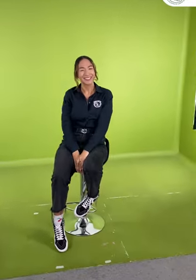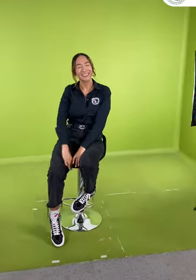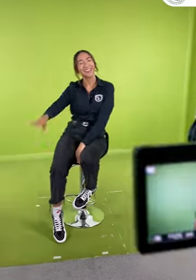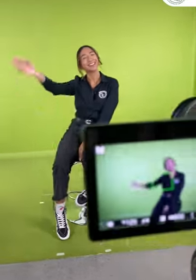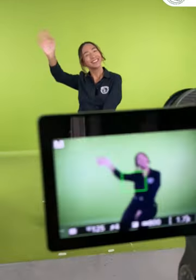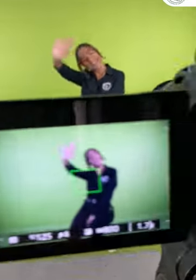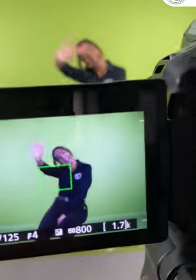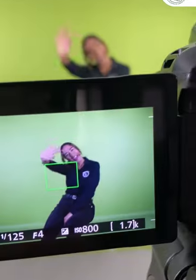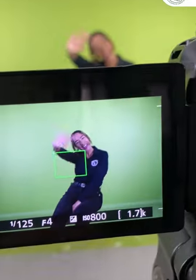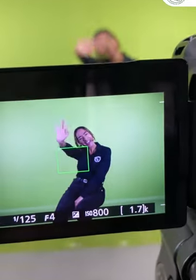¡Chao!